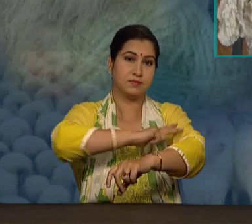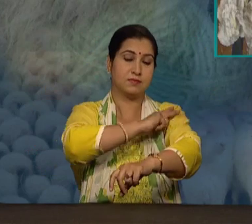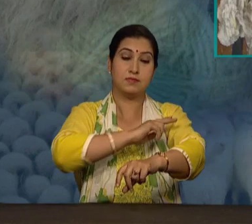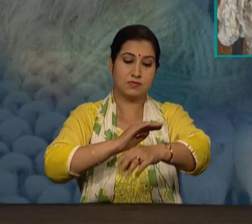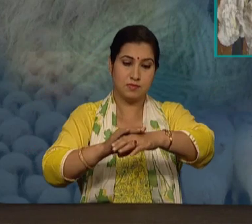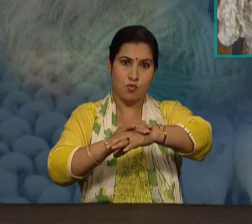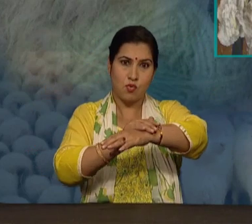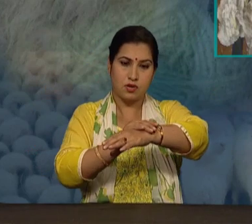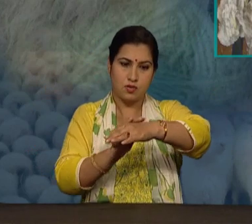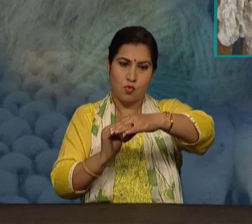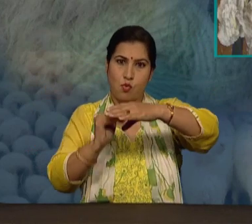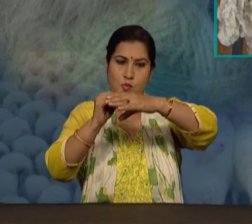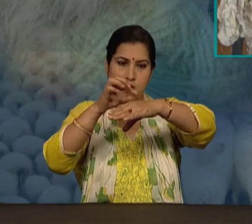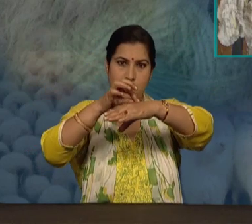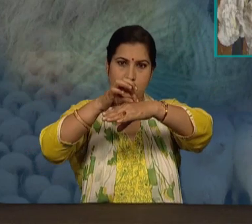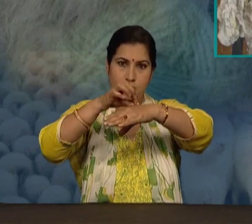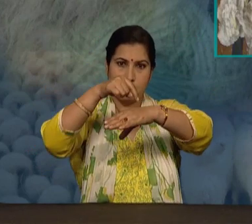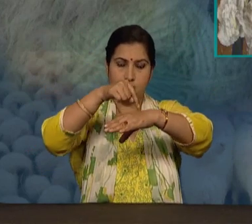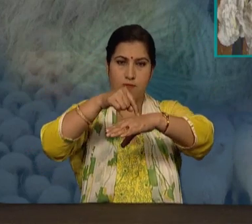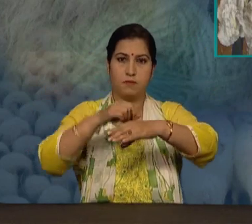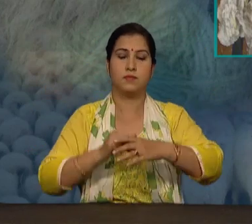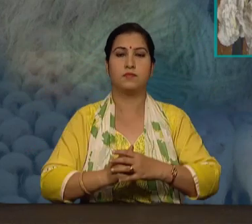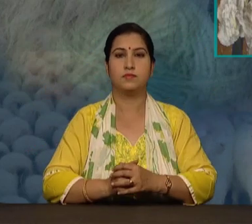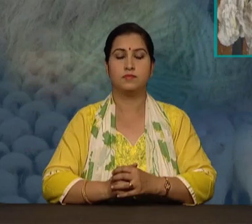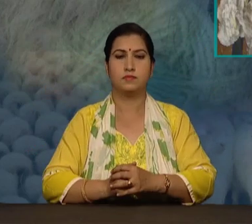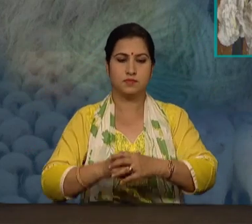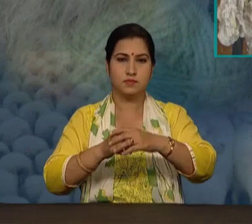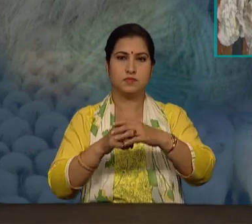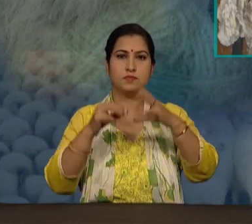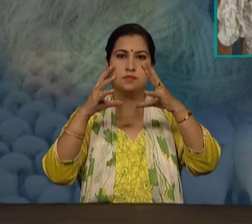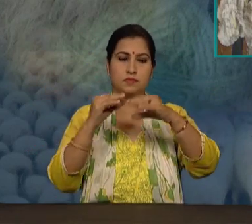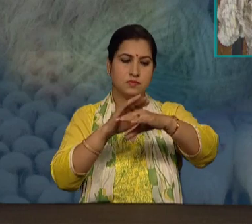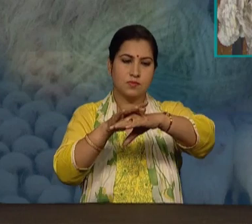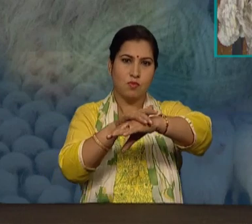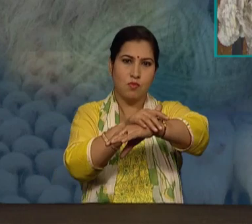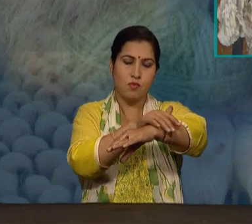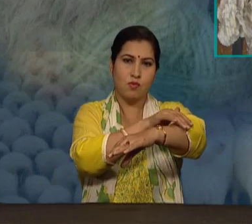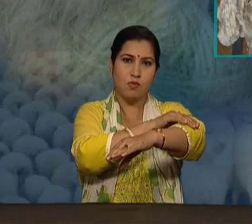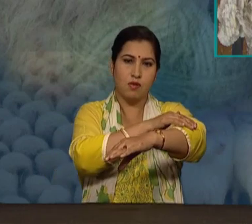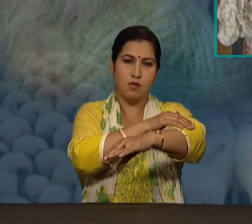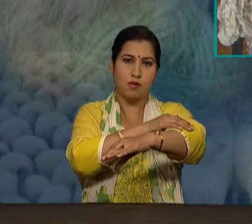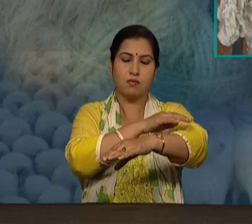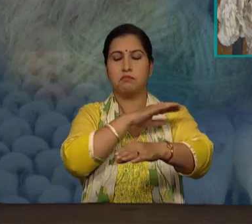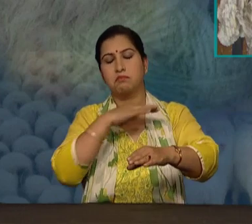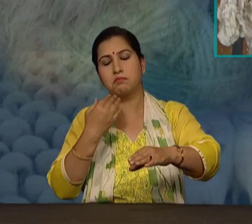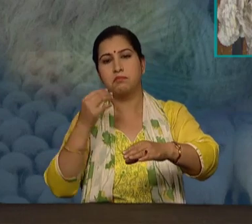सबसे उपर वाली परत अधिकांश तह मृत कोशिकाओं से बनी होती है